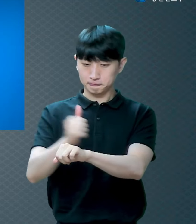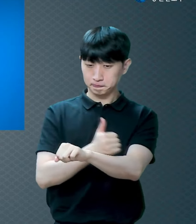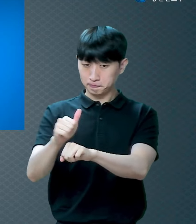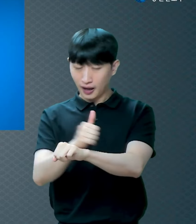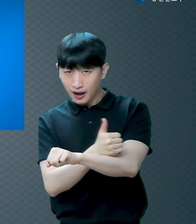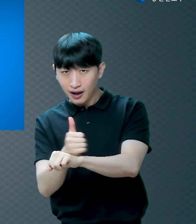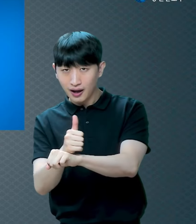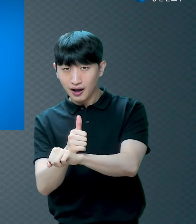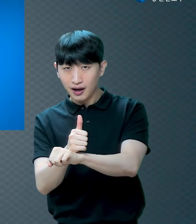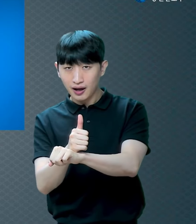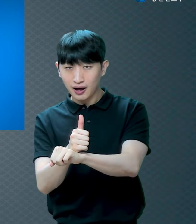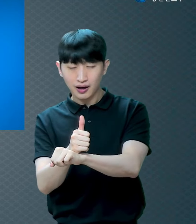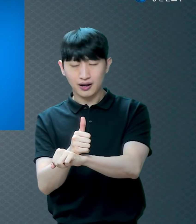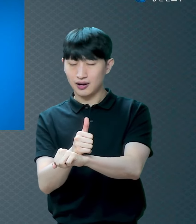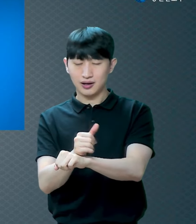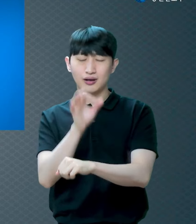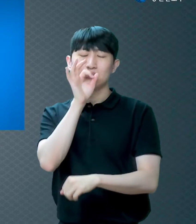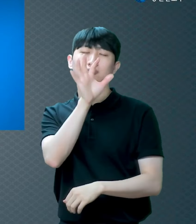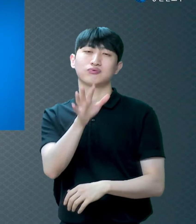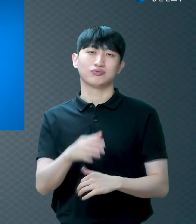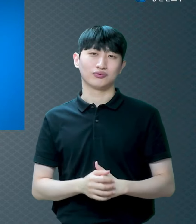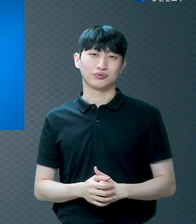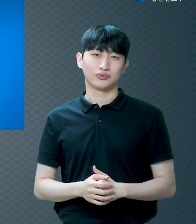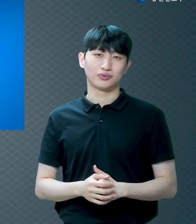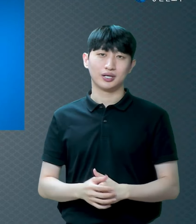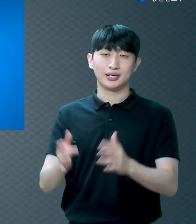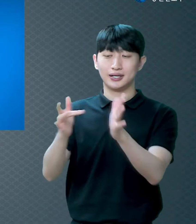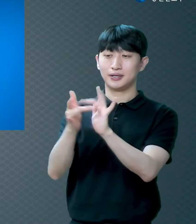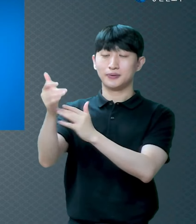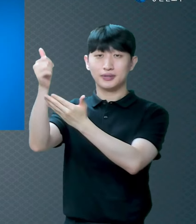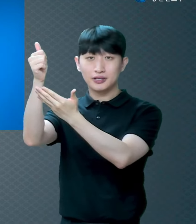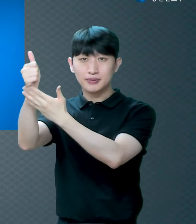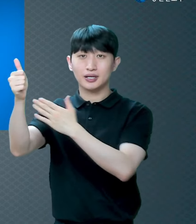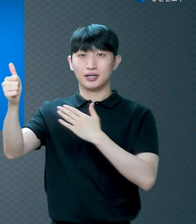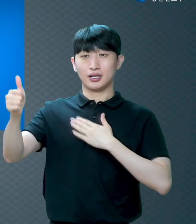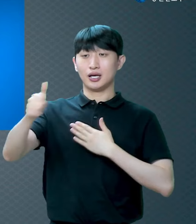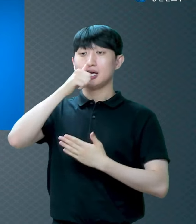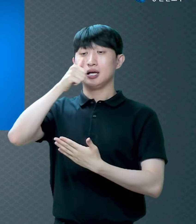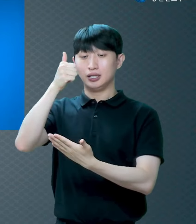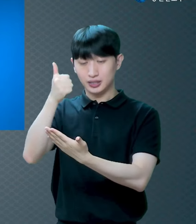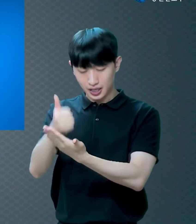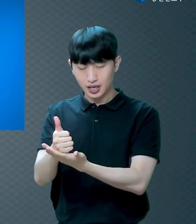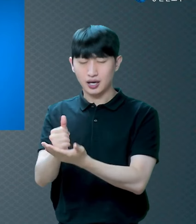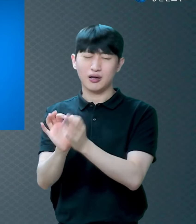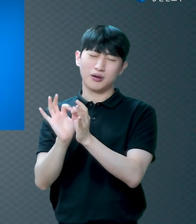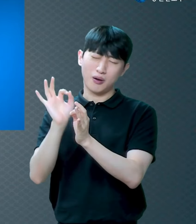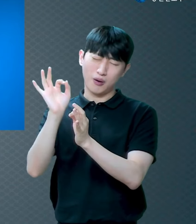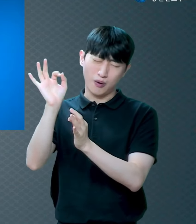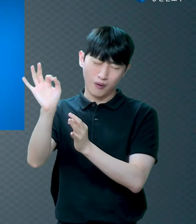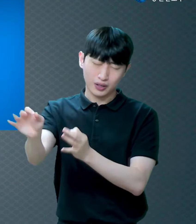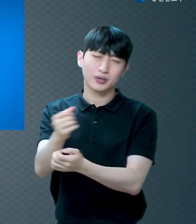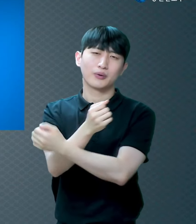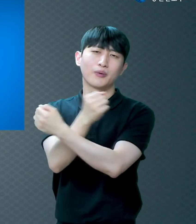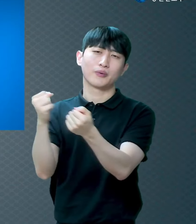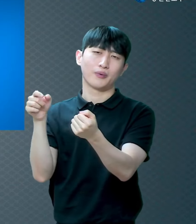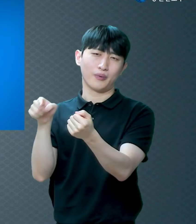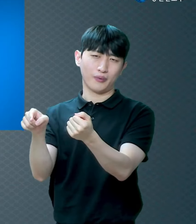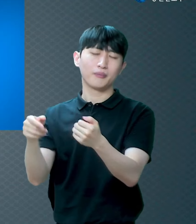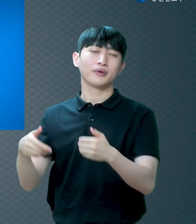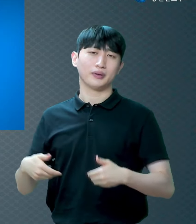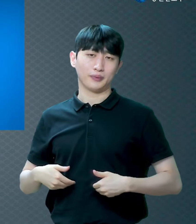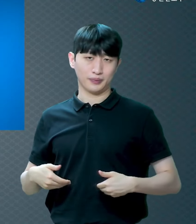아닙니다 예수님이 십자가에서 내 죄를 영원히 용서해야 가리워지는 거예요